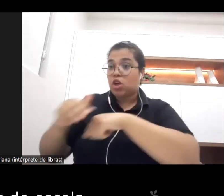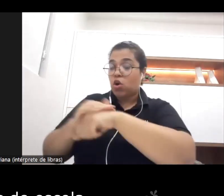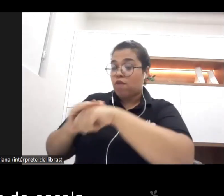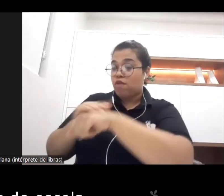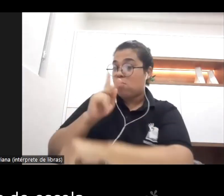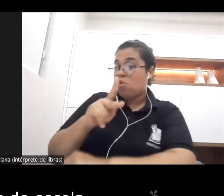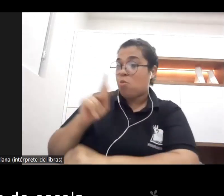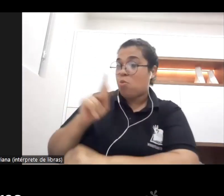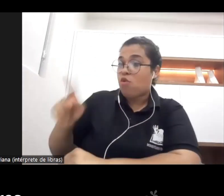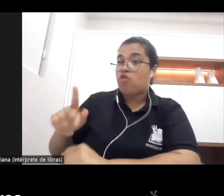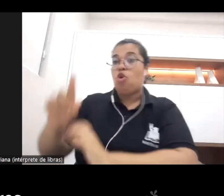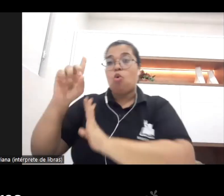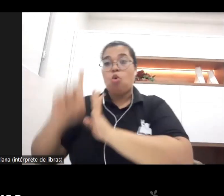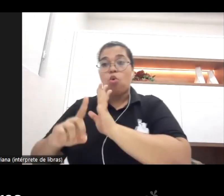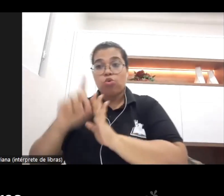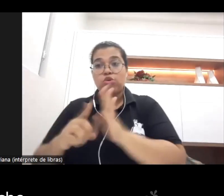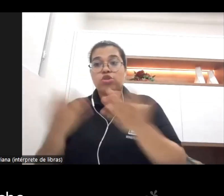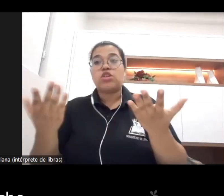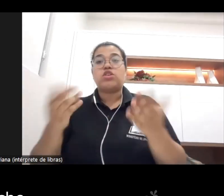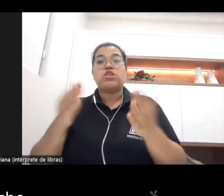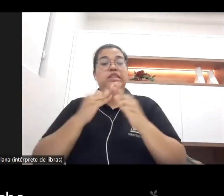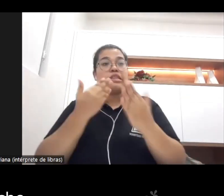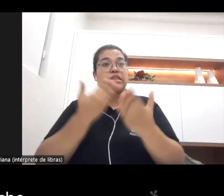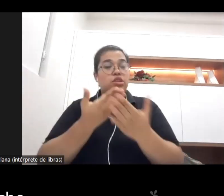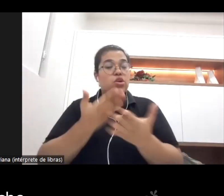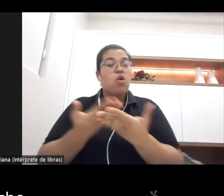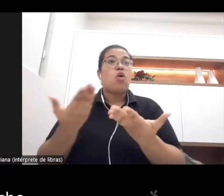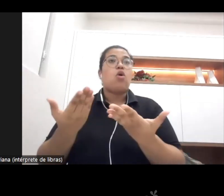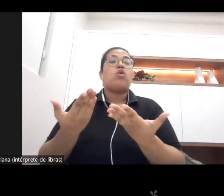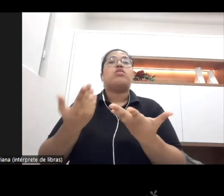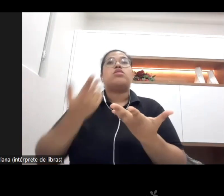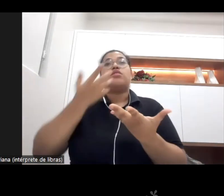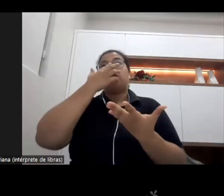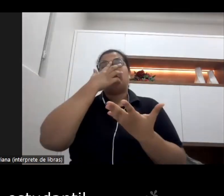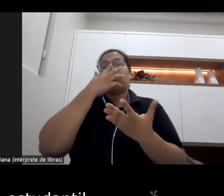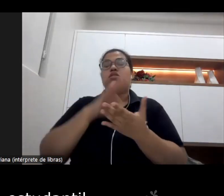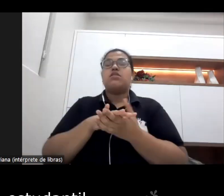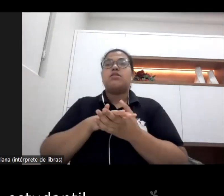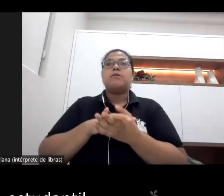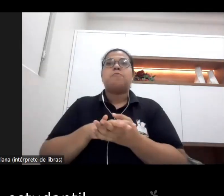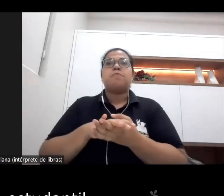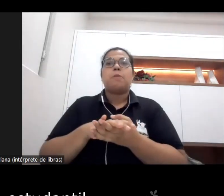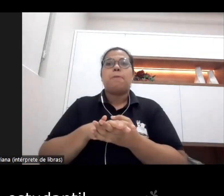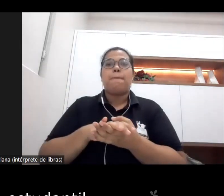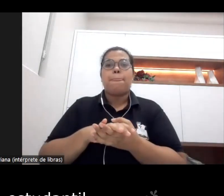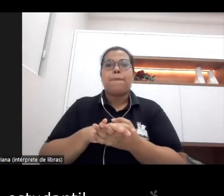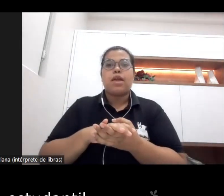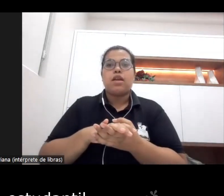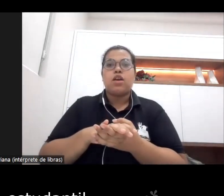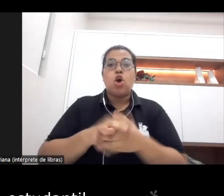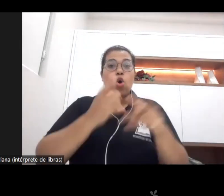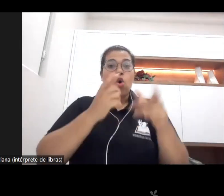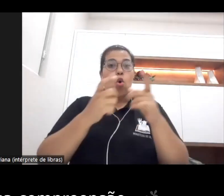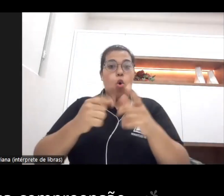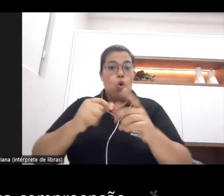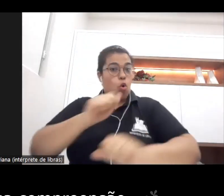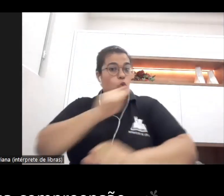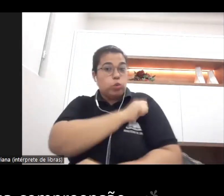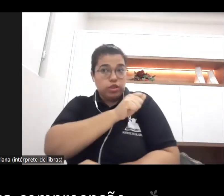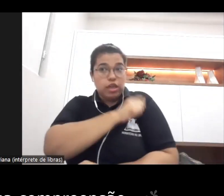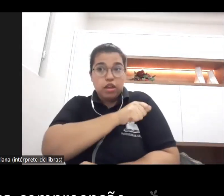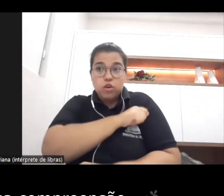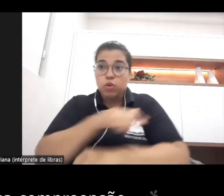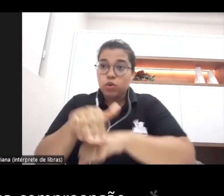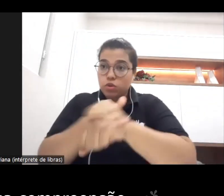diretores de escola diretores de creche com o gremio estudantil na